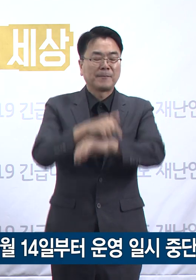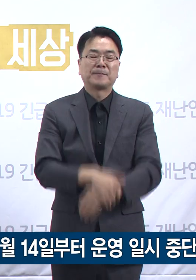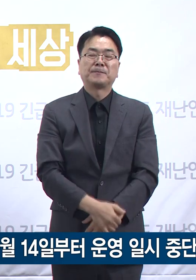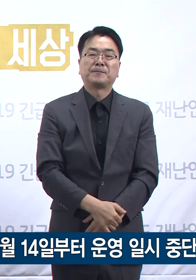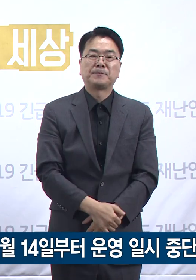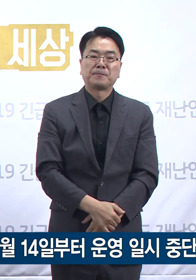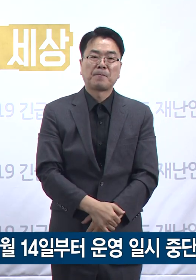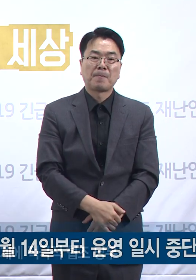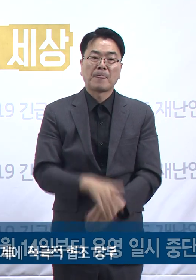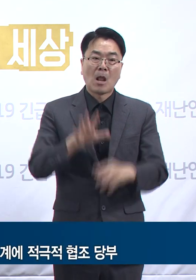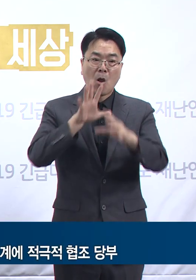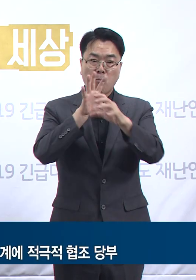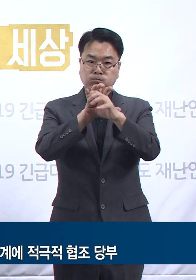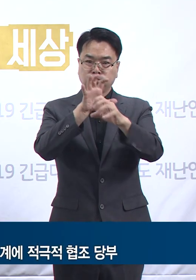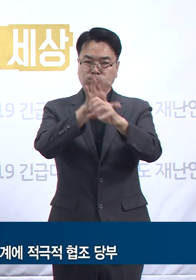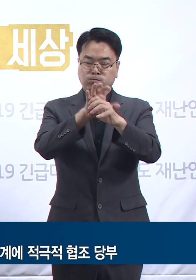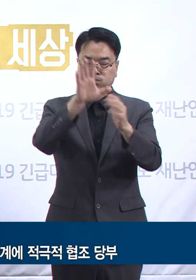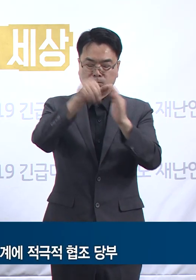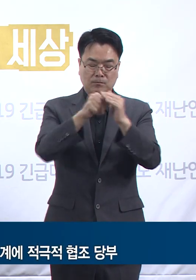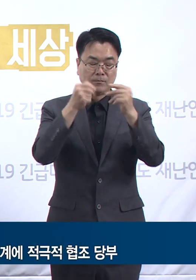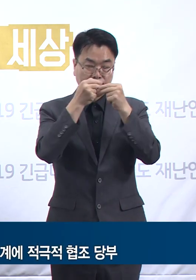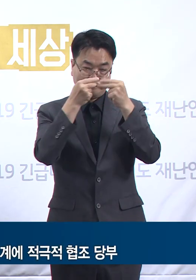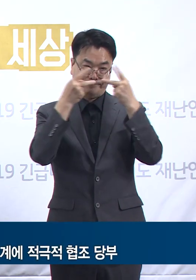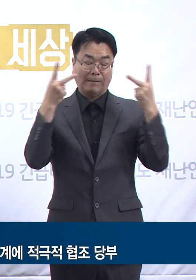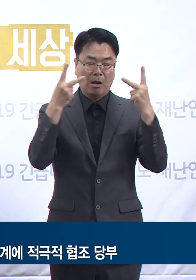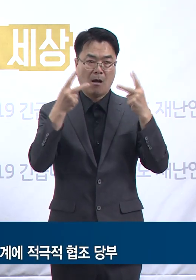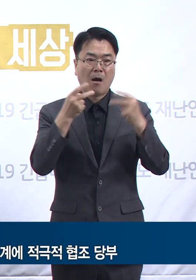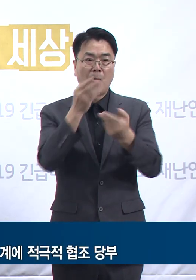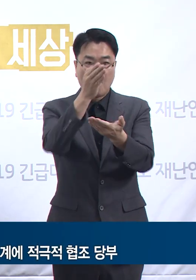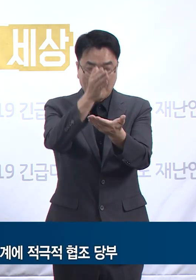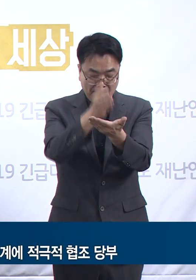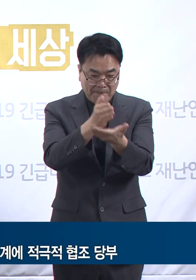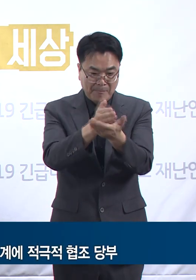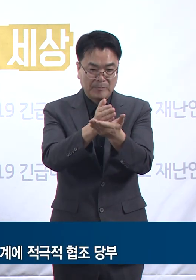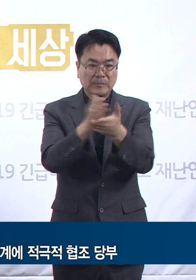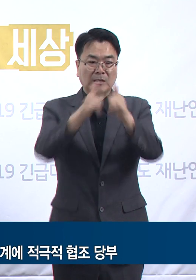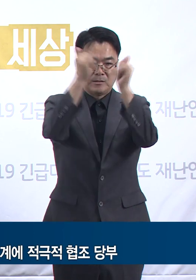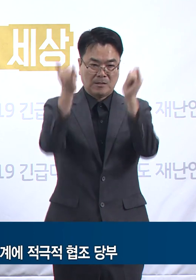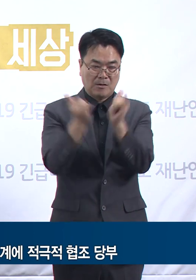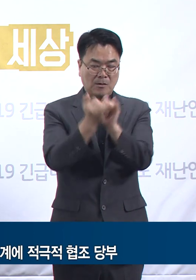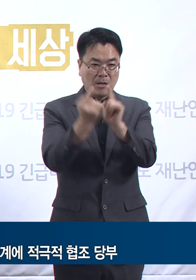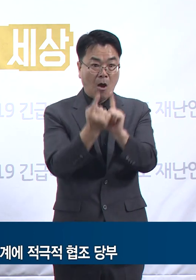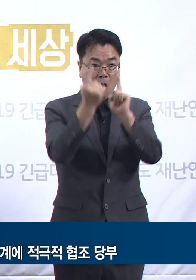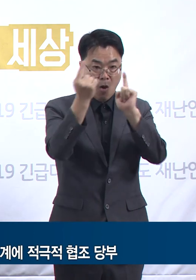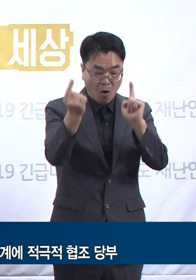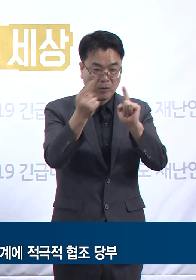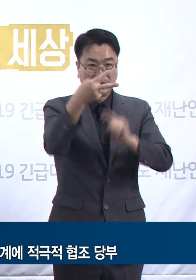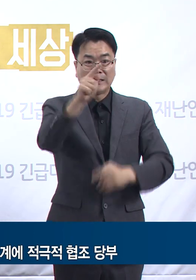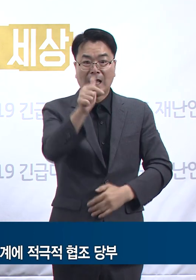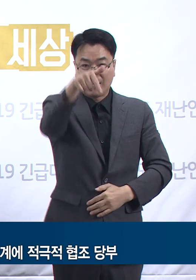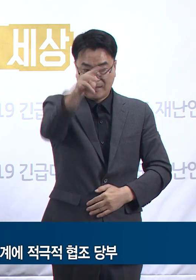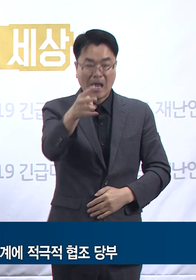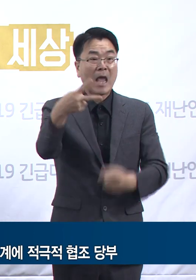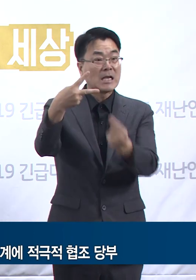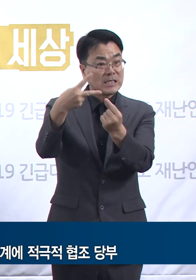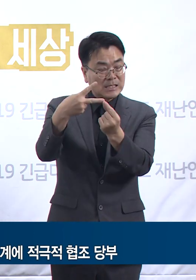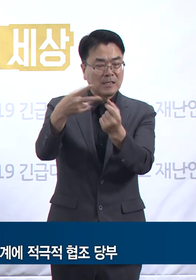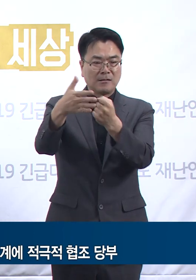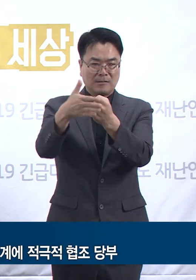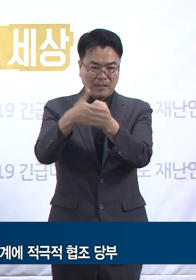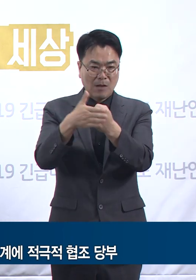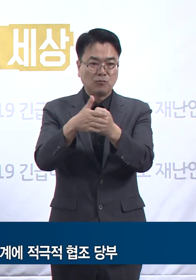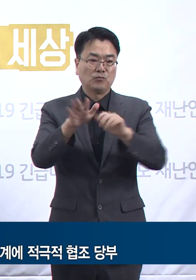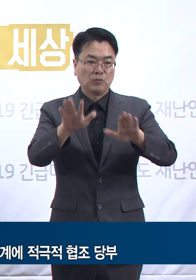코로나19 방심은 절대 금물입니다. 수도권의 사회적 거리 두기가 2단계로 하향된 지난 14일 0시부터